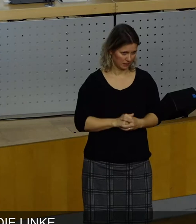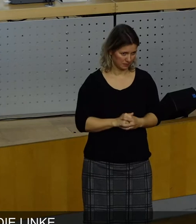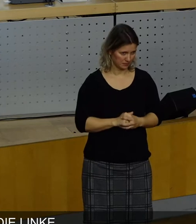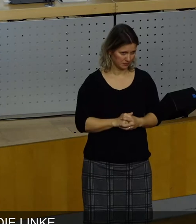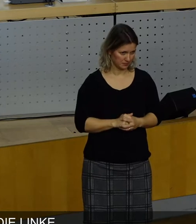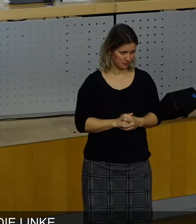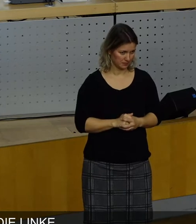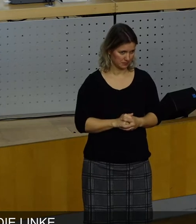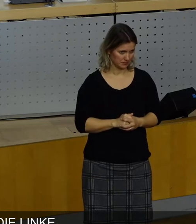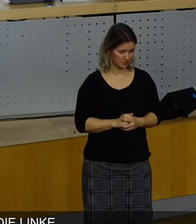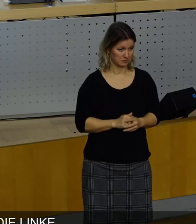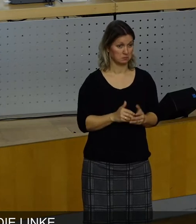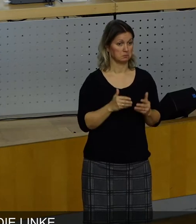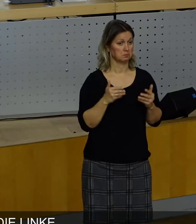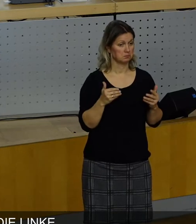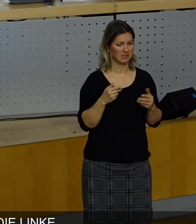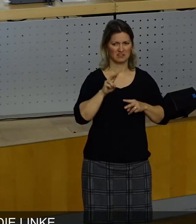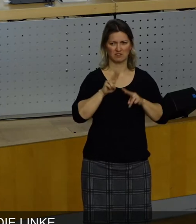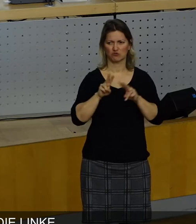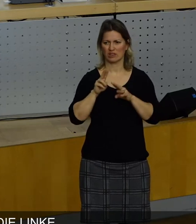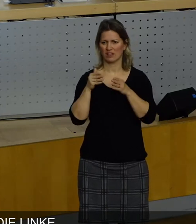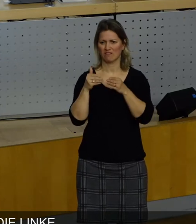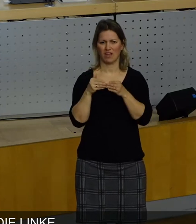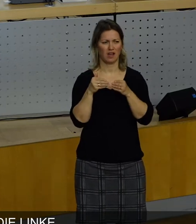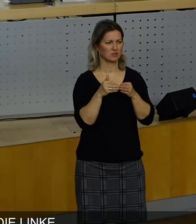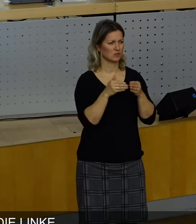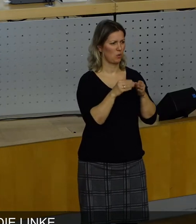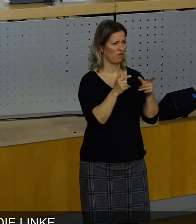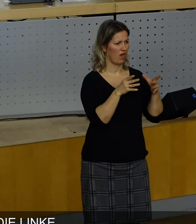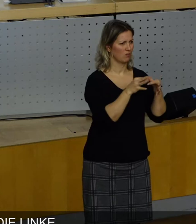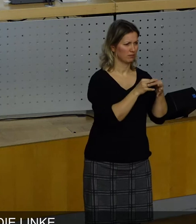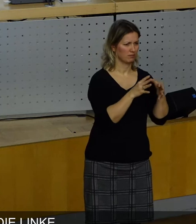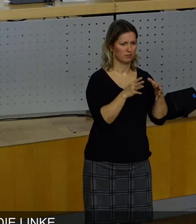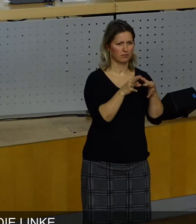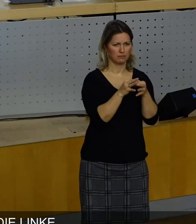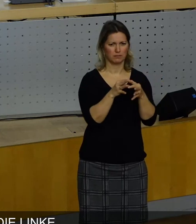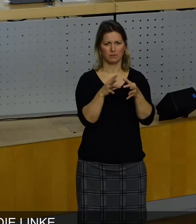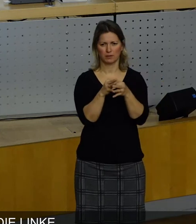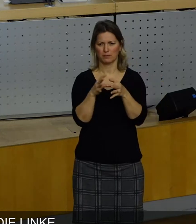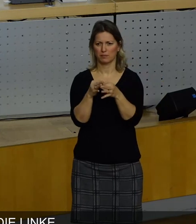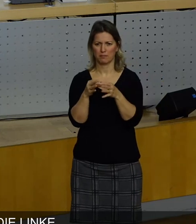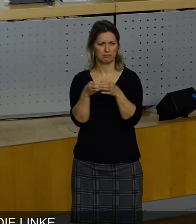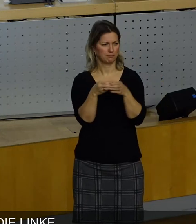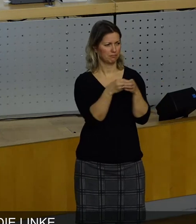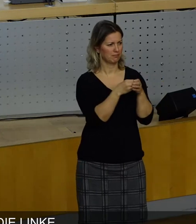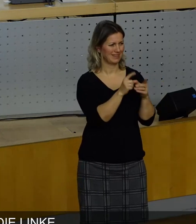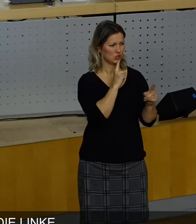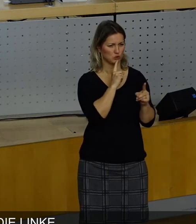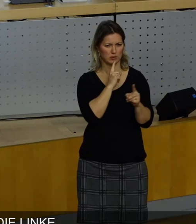warum haben sich jetzt verschiedene Fraktionen zusammengefunden und Gespräche geführt? Wenn man